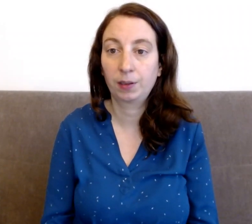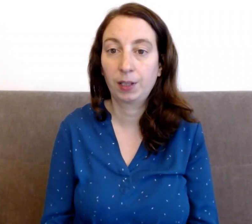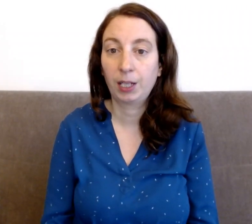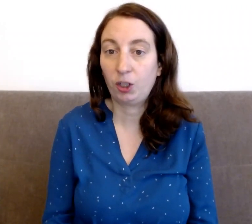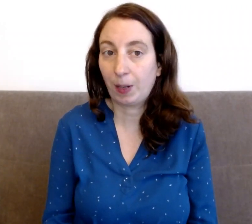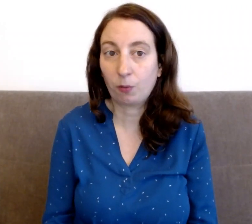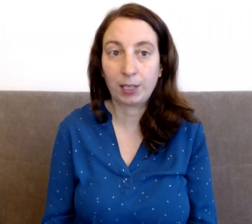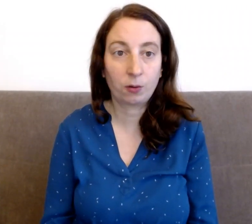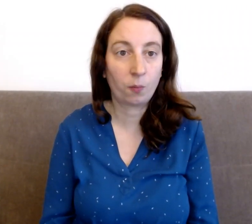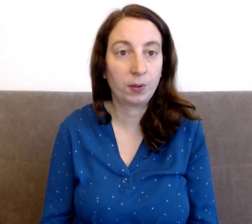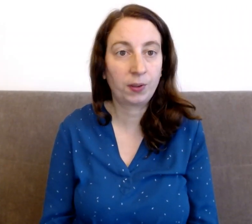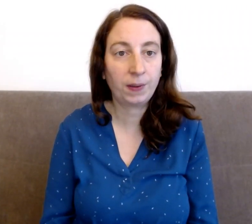je n pas le droit d'être en bonne santé,